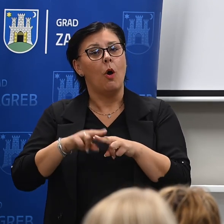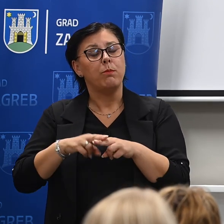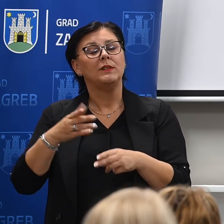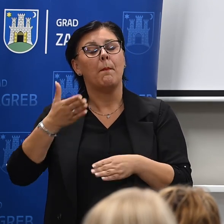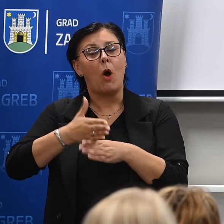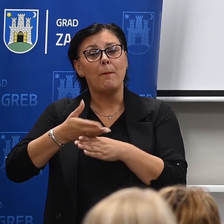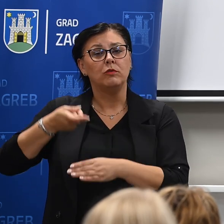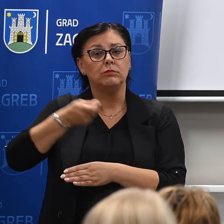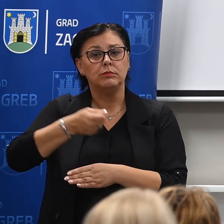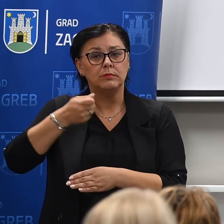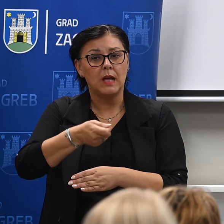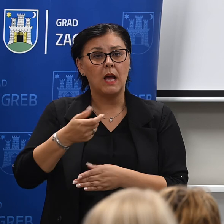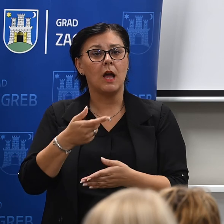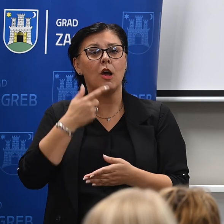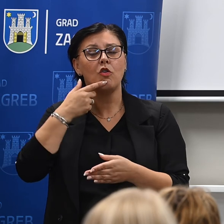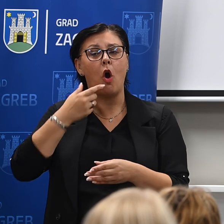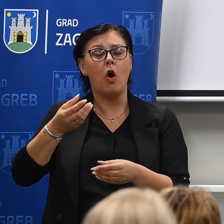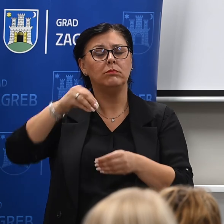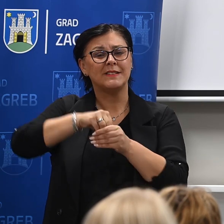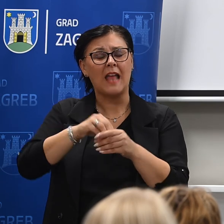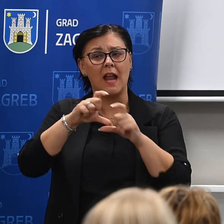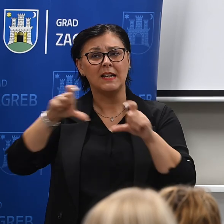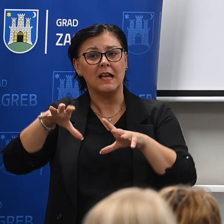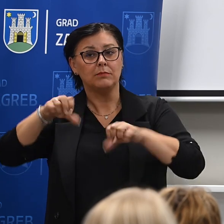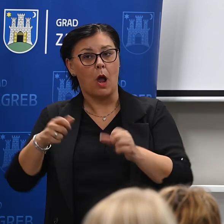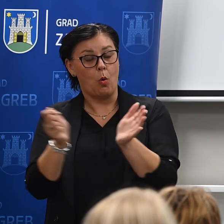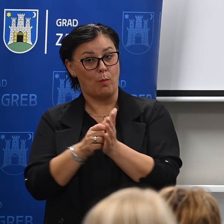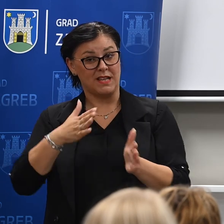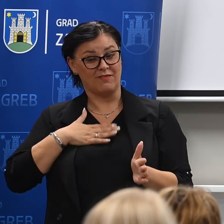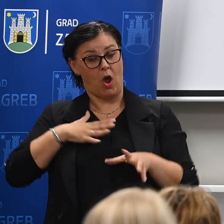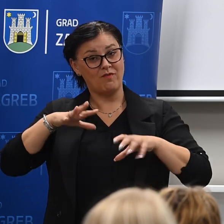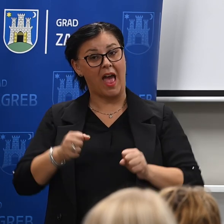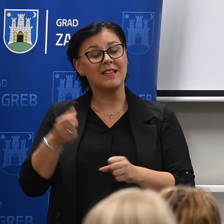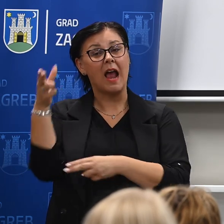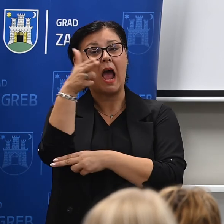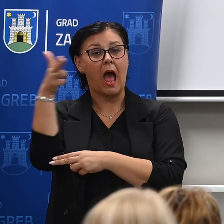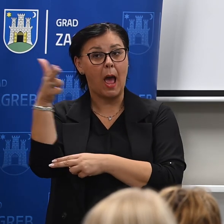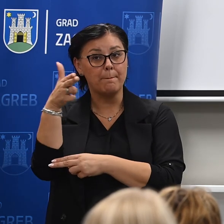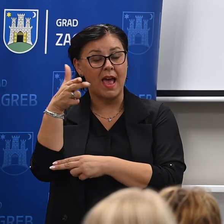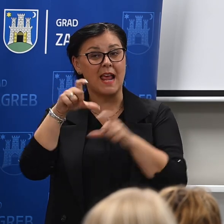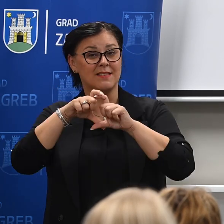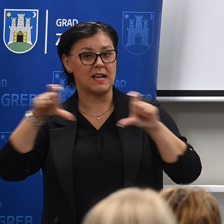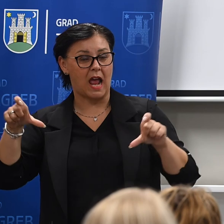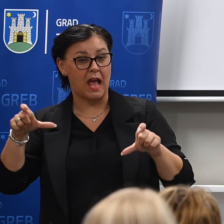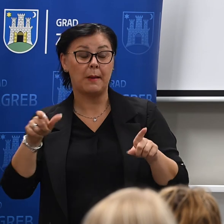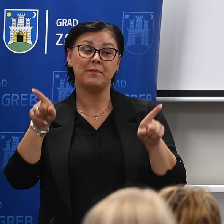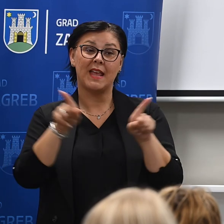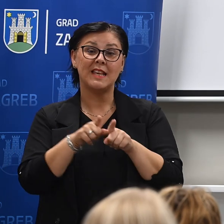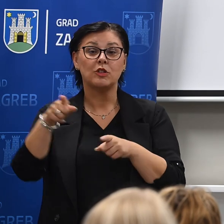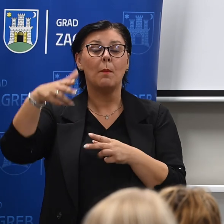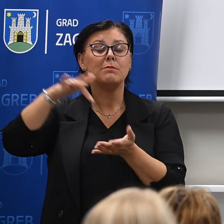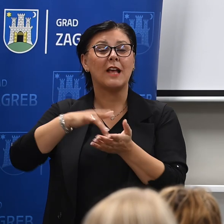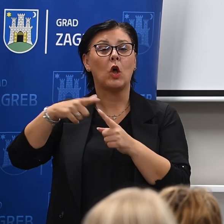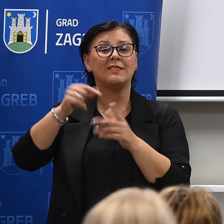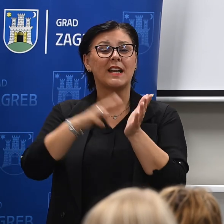sufinansiranje suvlasnicima više stavljene zgrada da kupe svoje kamere nadzorne i uz to ponovit ću da u Trnskom